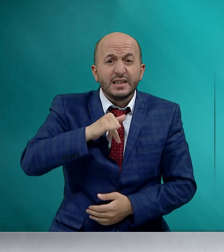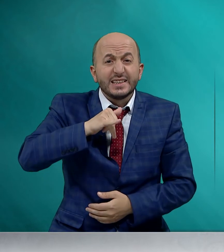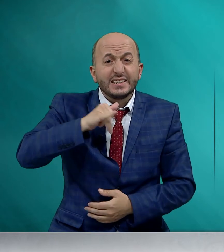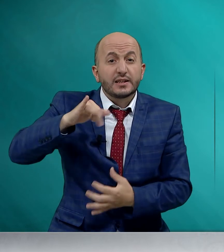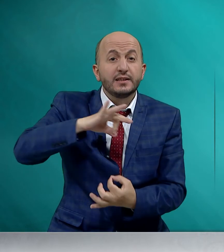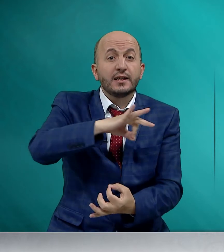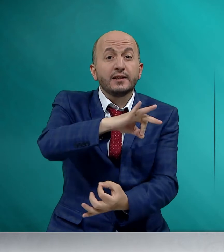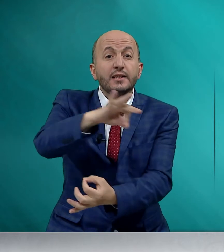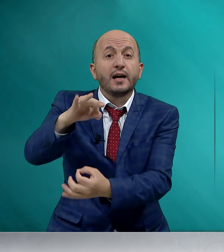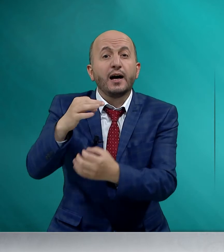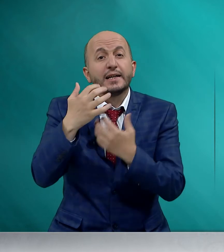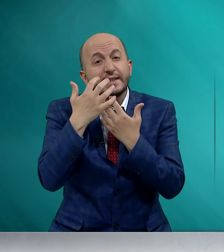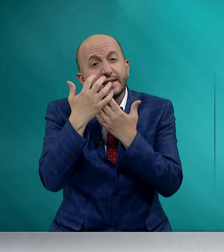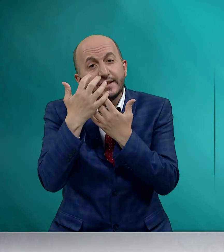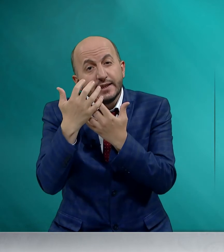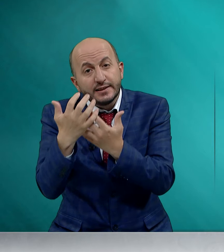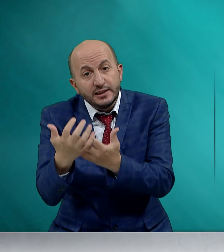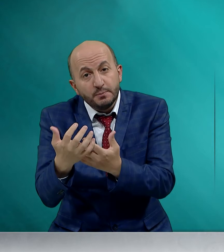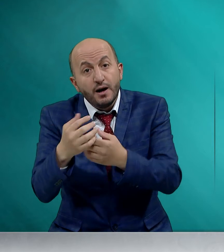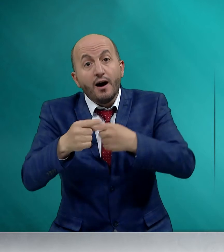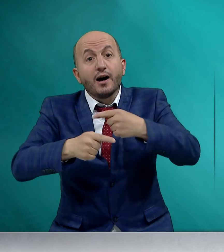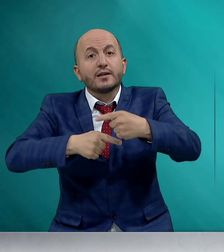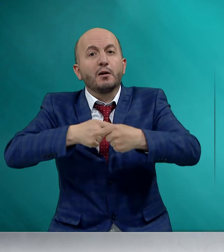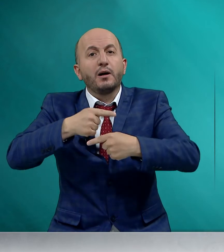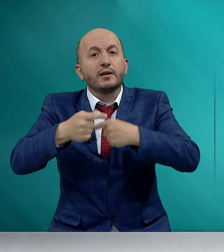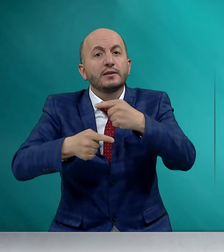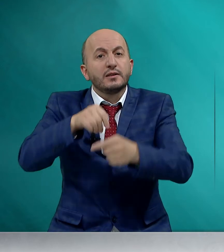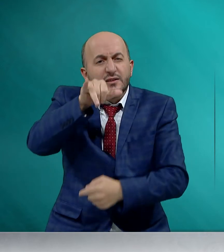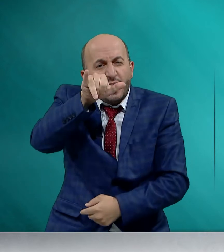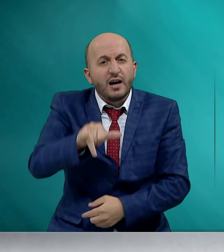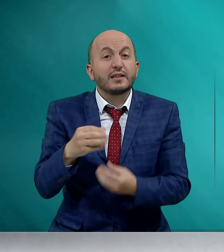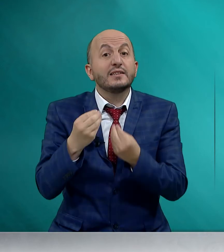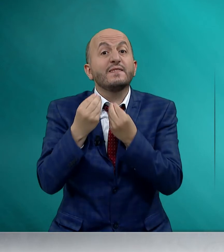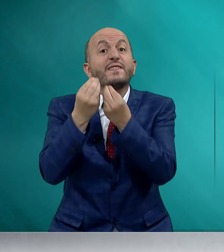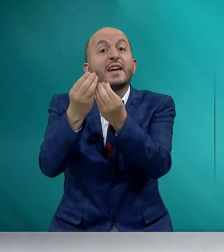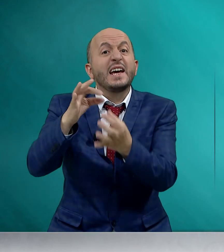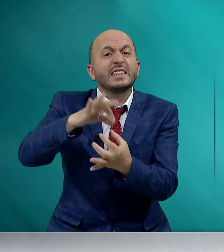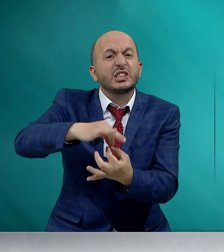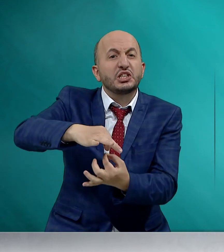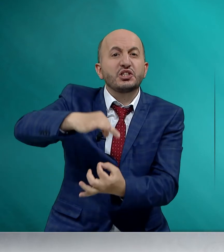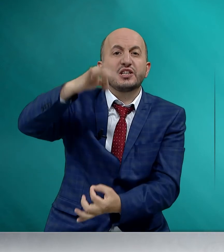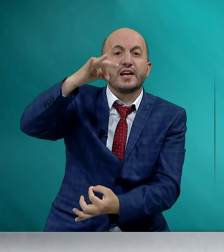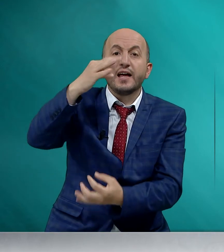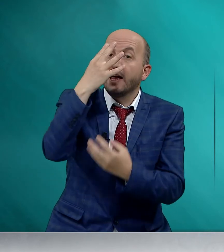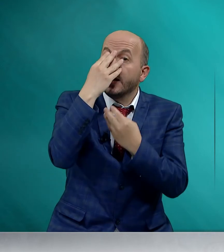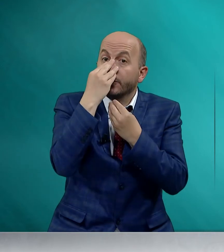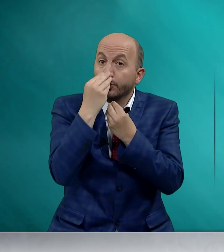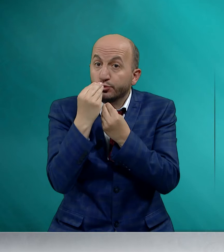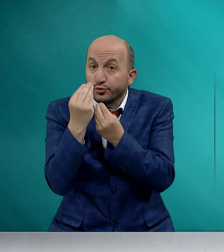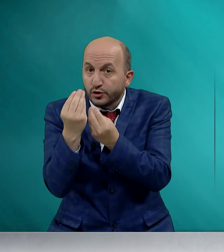Yakınlarıyla ilgilenip akrabalığın hakkını veren kişiye lütusta